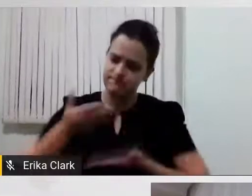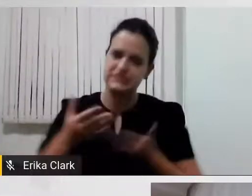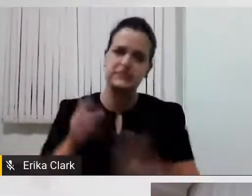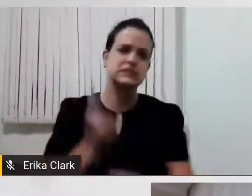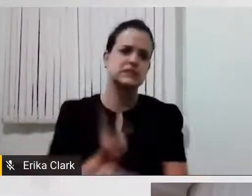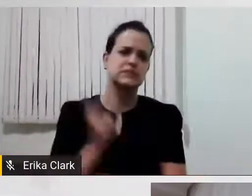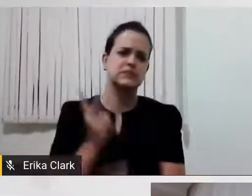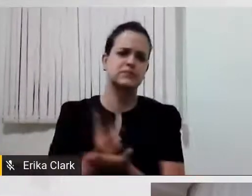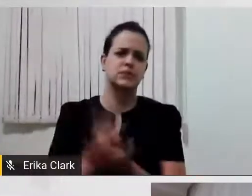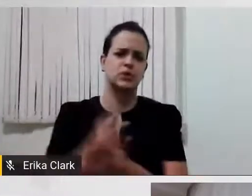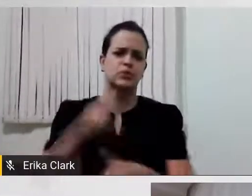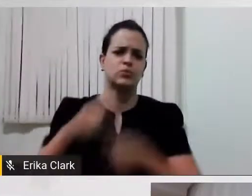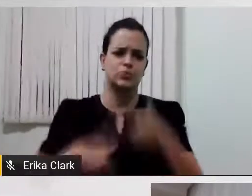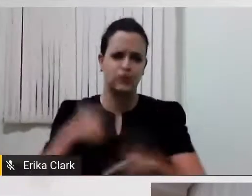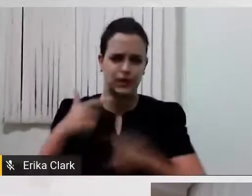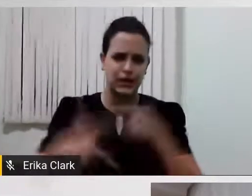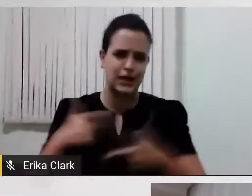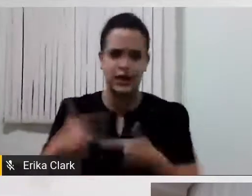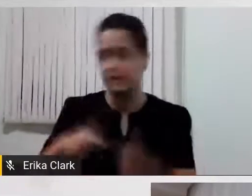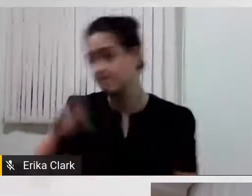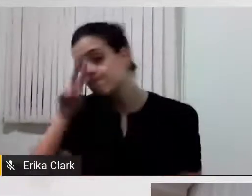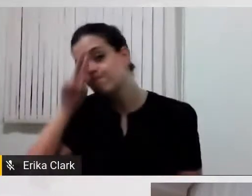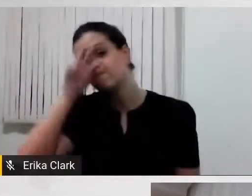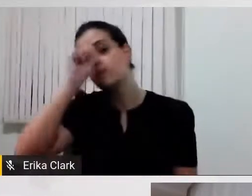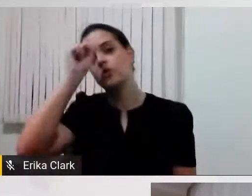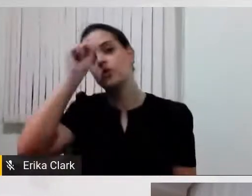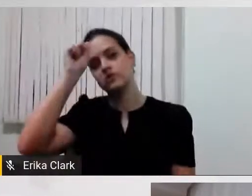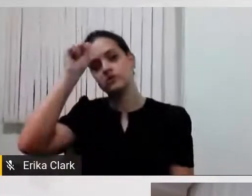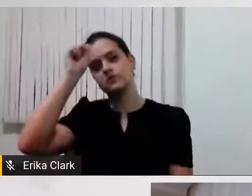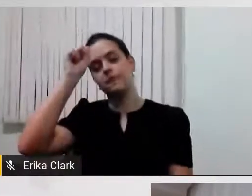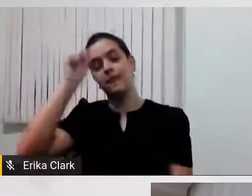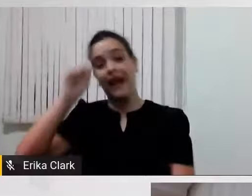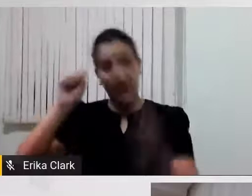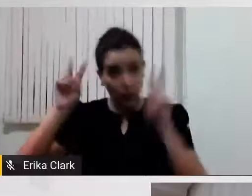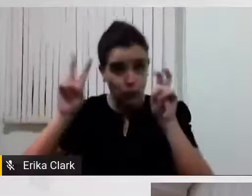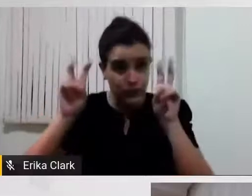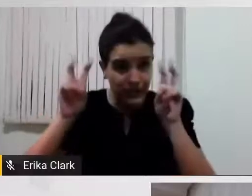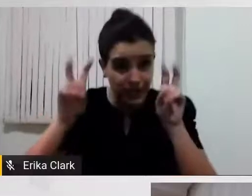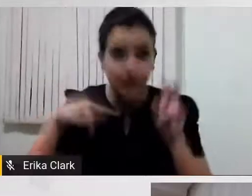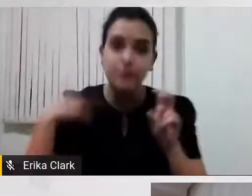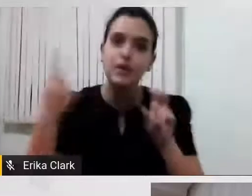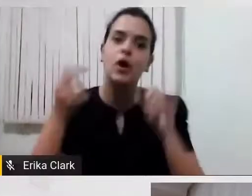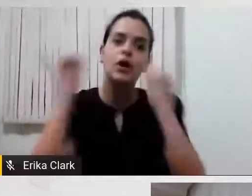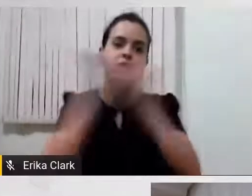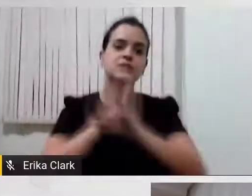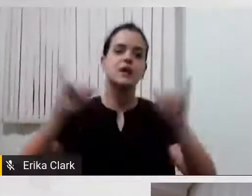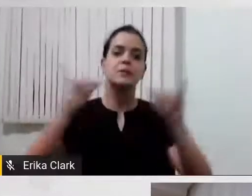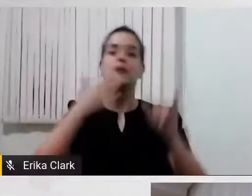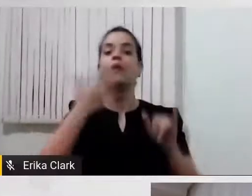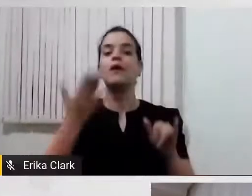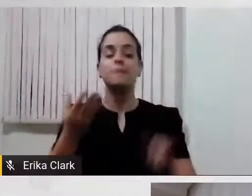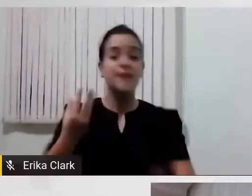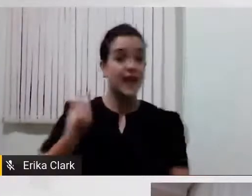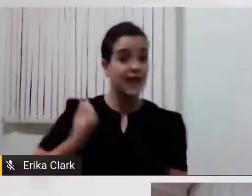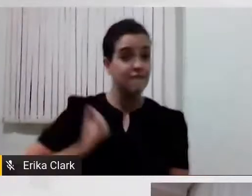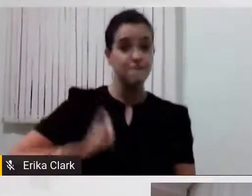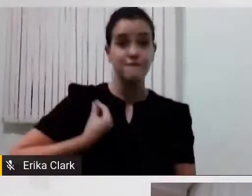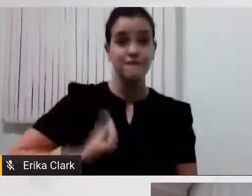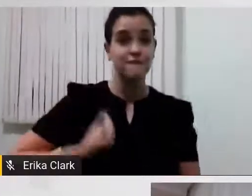vale a vida, a comunicação, e o tema da nossa campanha, sabe qual é? É viva a comunicação alternativa,